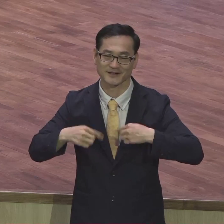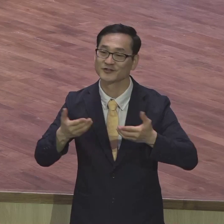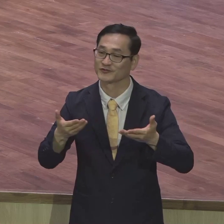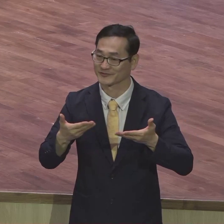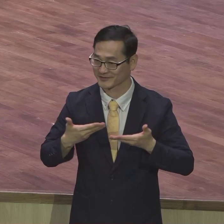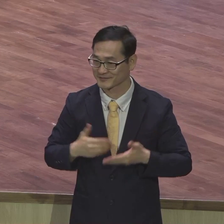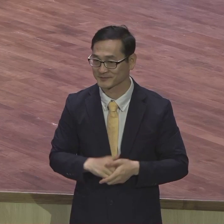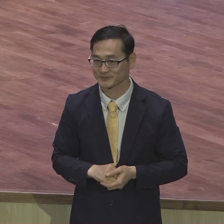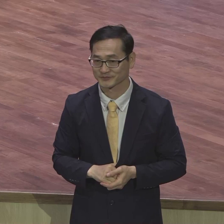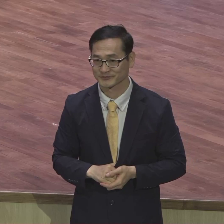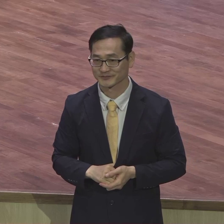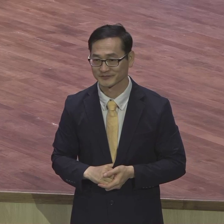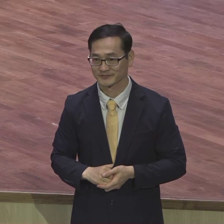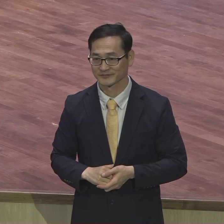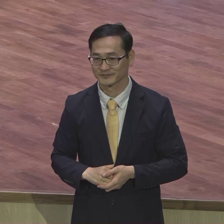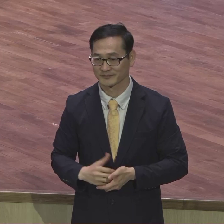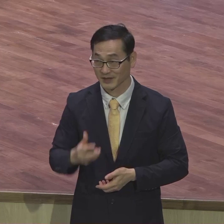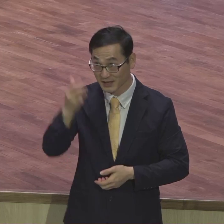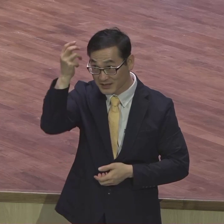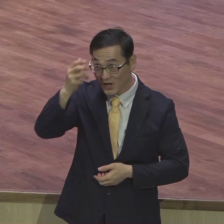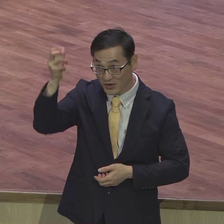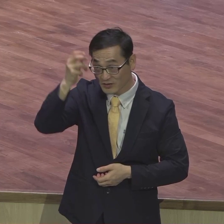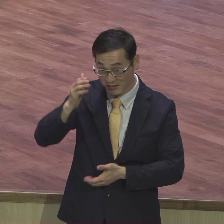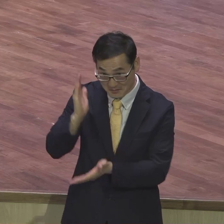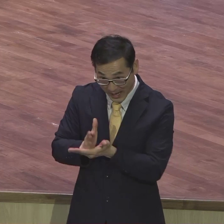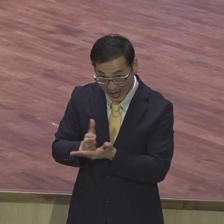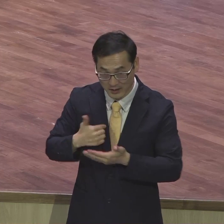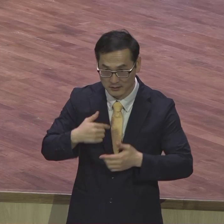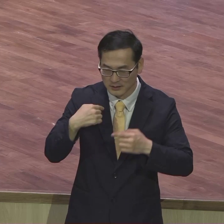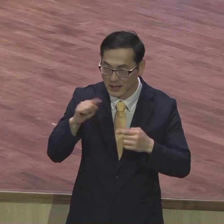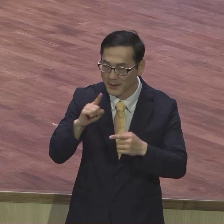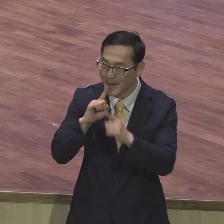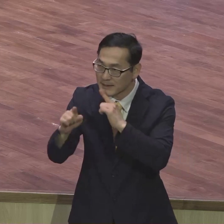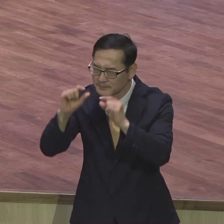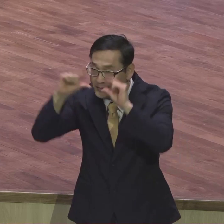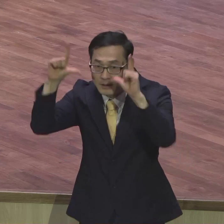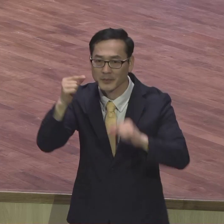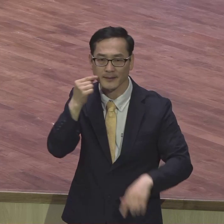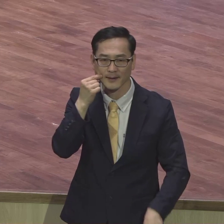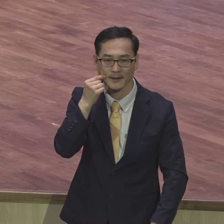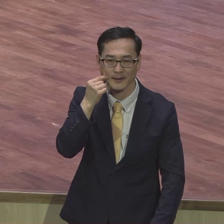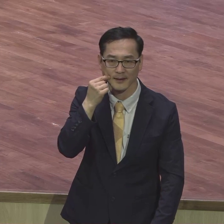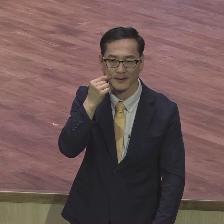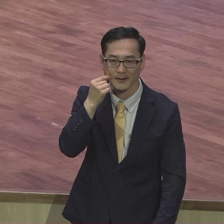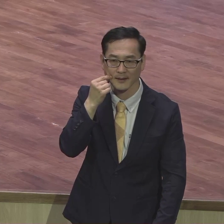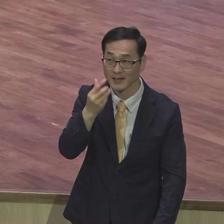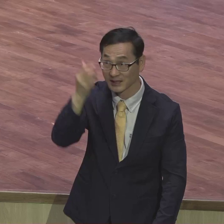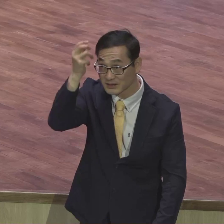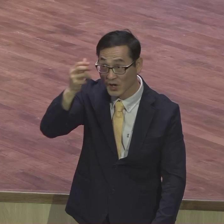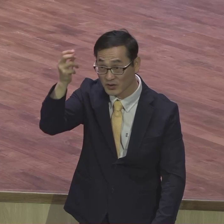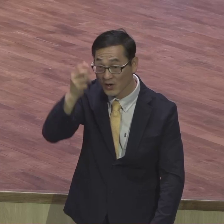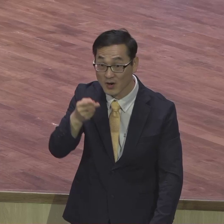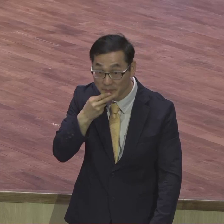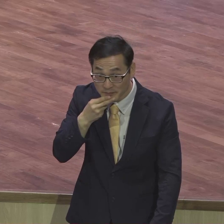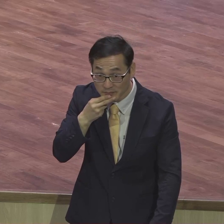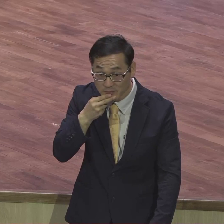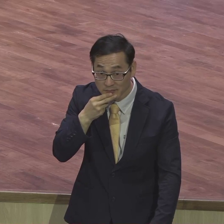성령이 아니고는 깨닫지를 못해요 성령이 없는 사람은 교회를 달려도 지식적으로는